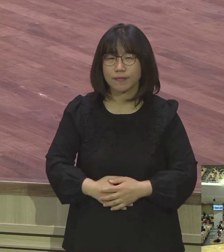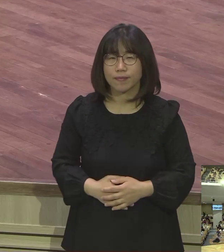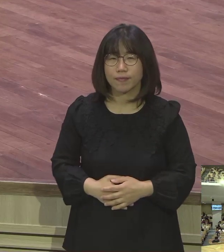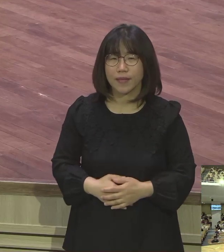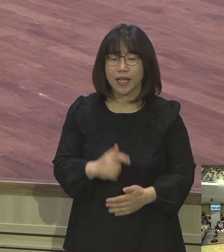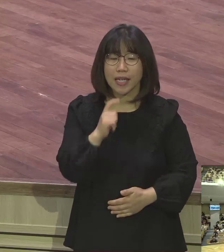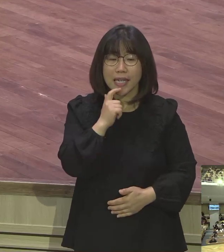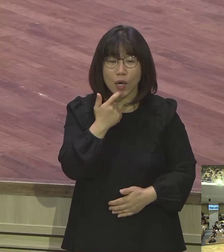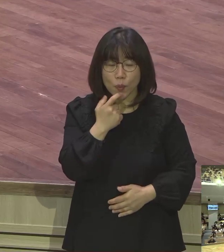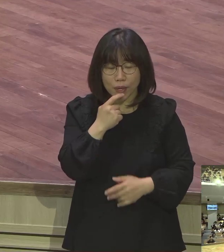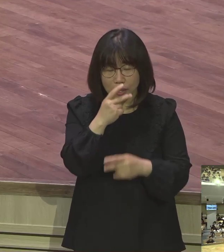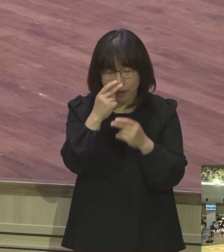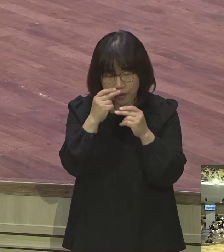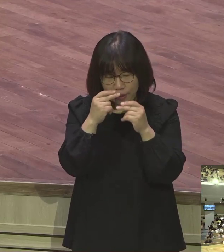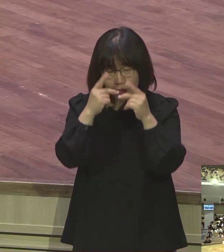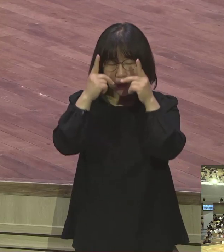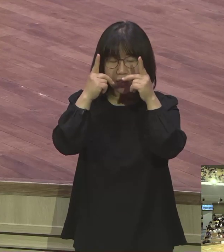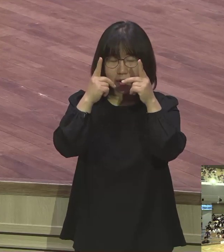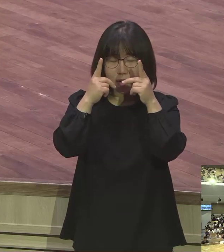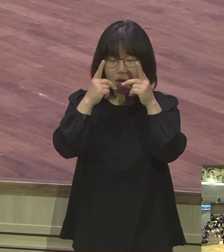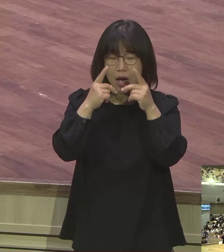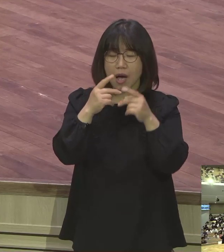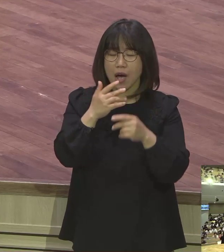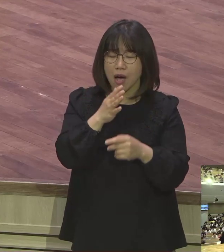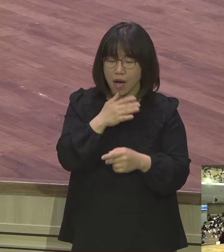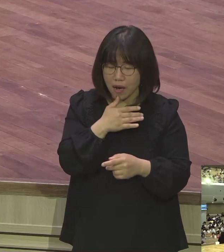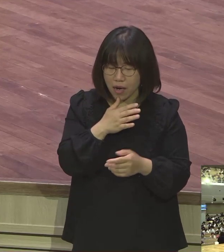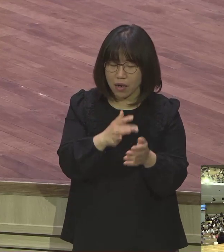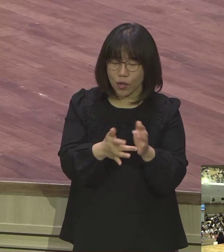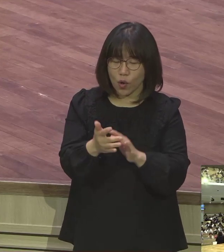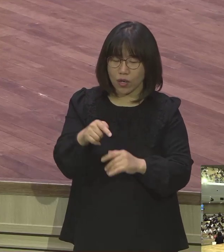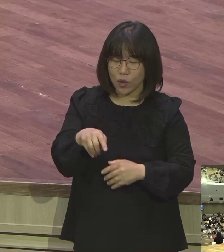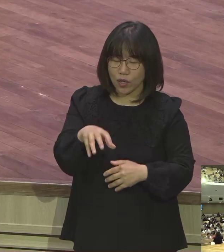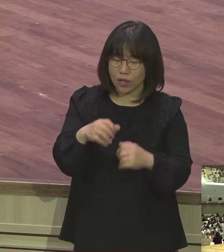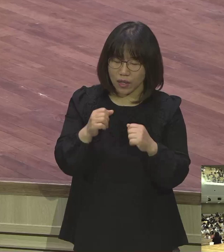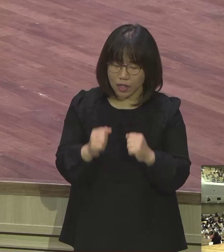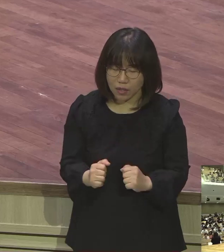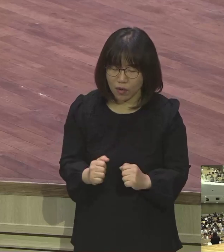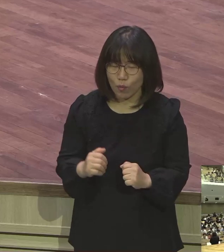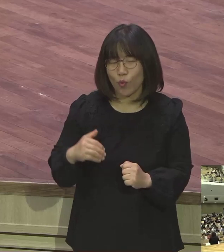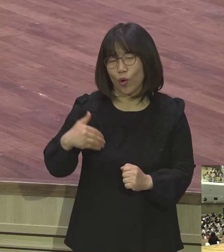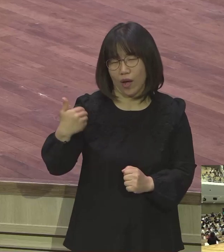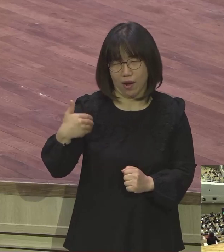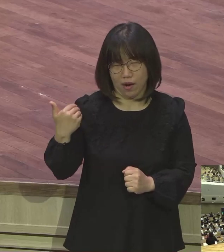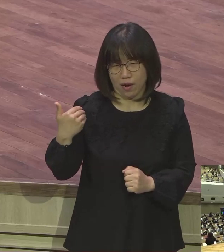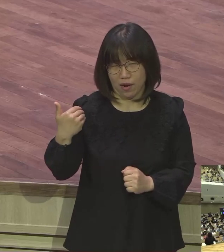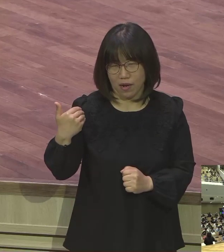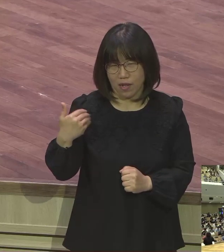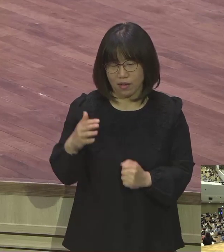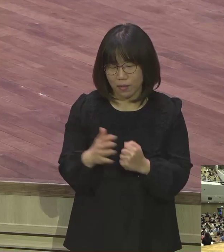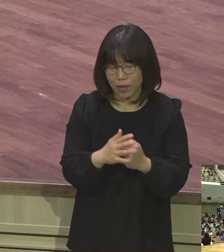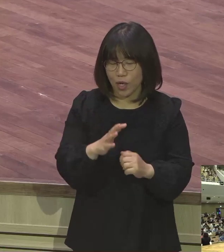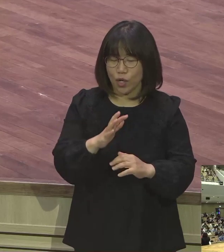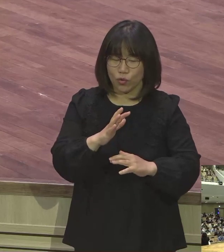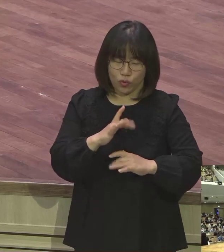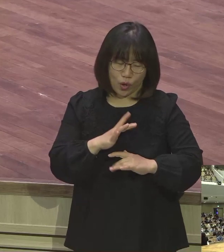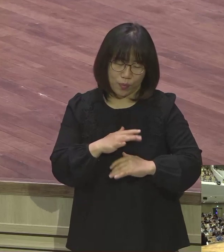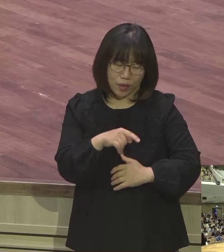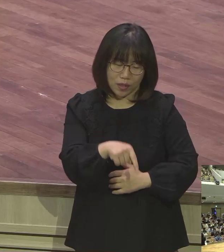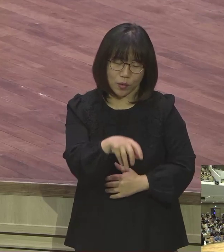잠에 깨여 이르되 여호와께서 과연 여기 계신 거를 내가 알지 못하였도다 이에 두려워하여 이르되 두렵도다 이것이요